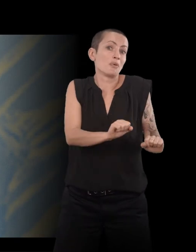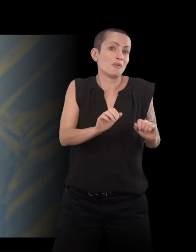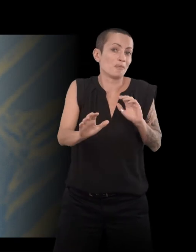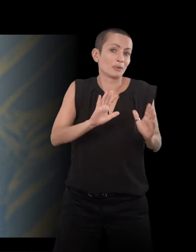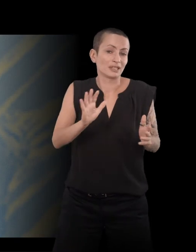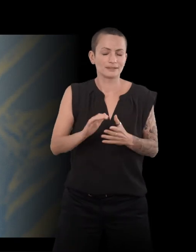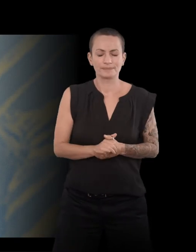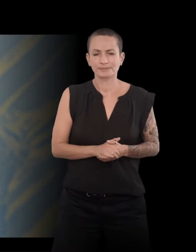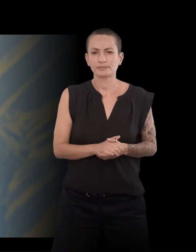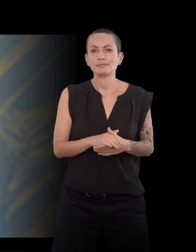Et le projet a été refusé.